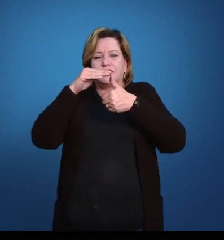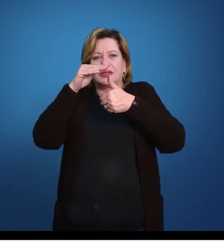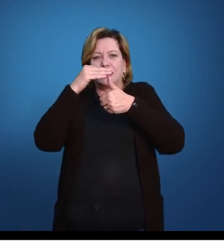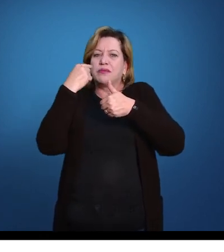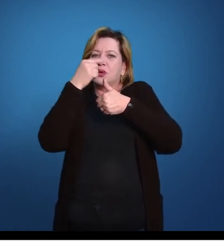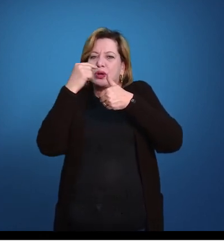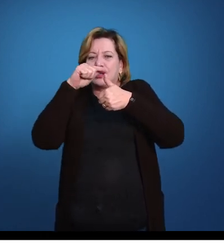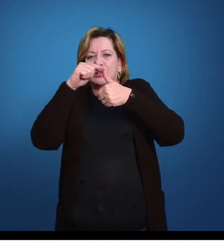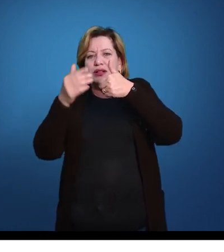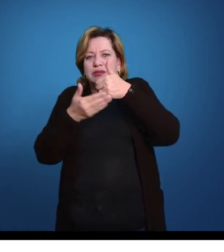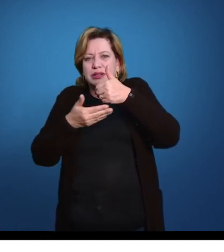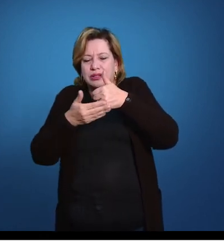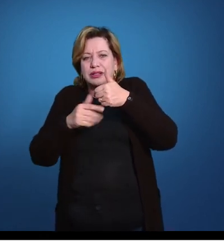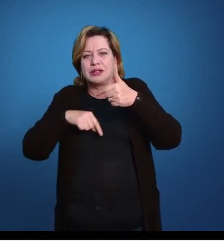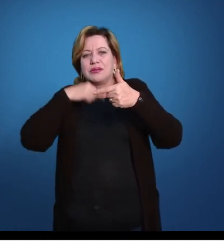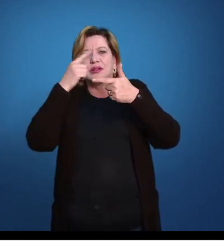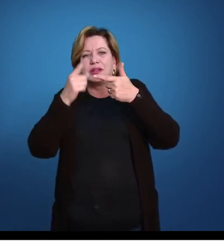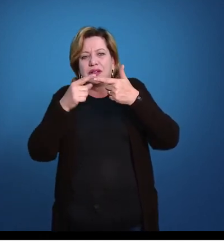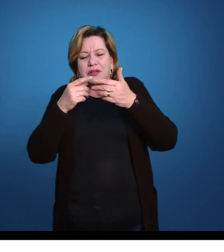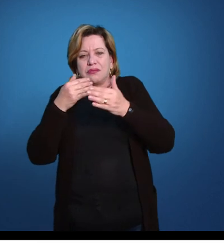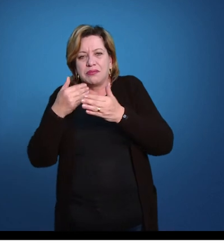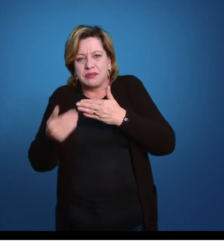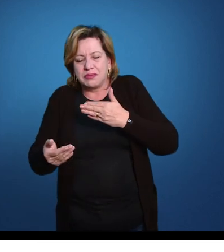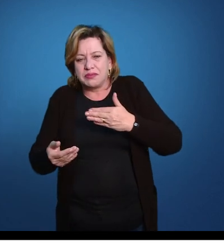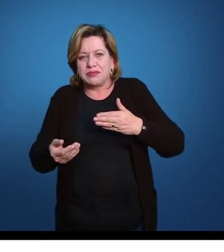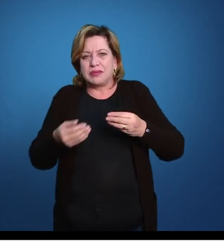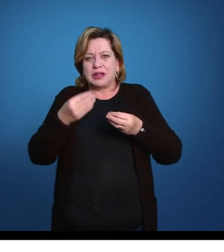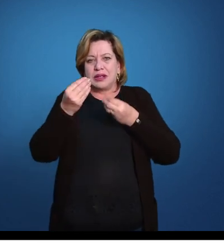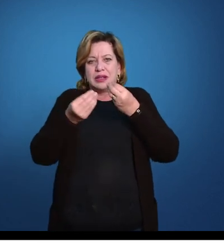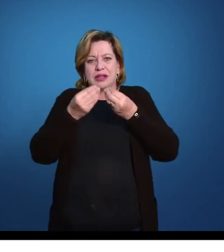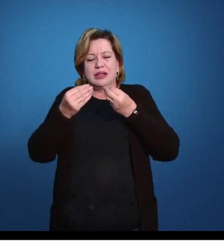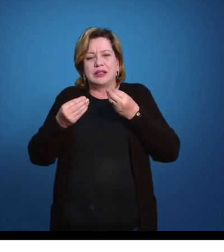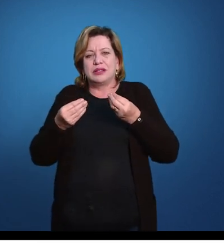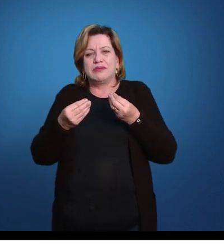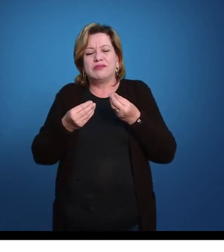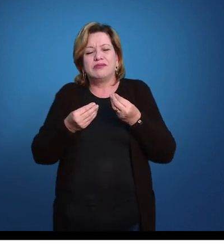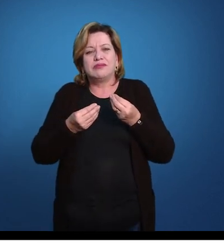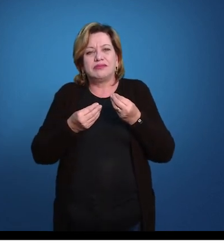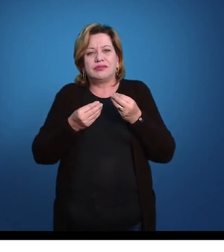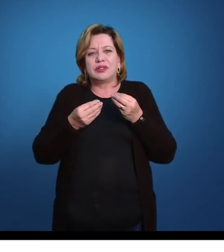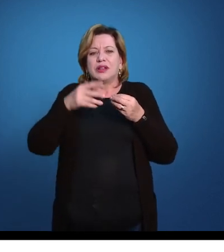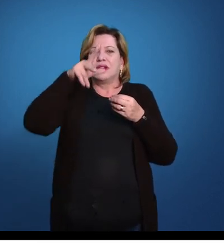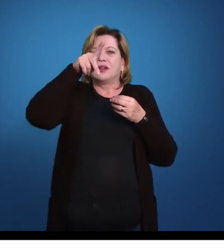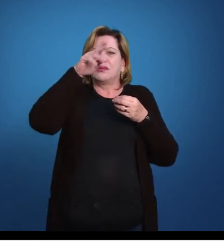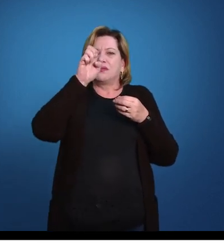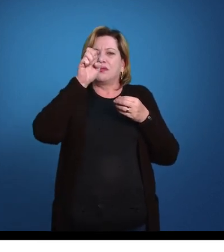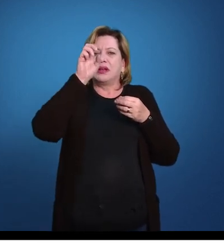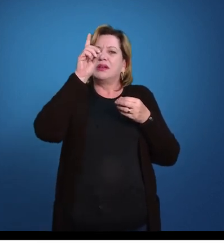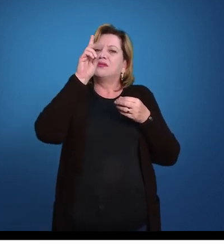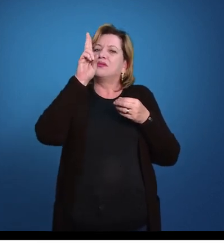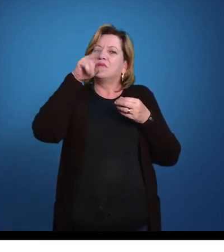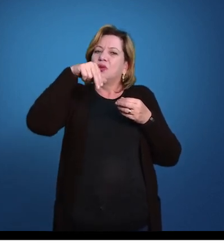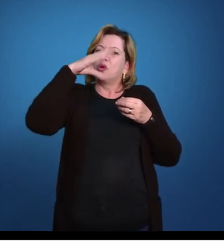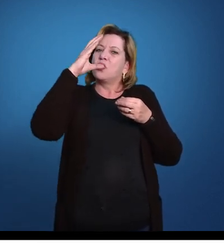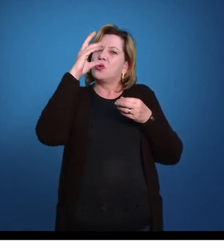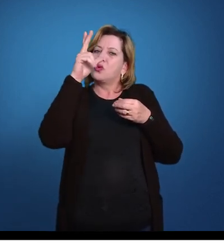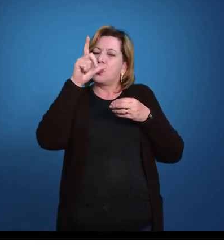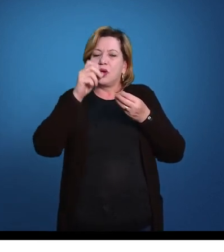Então, o próximo passo foi perder, o passo evolutivo aqui foi perder o pedúnculo e virar de boca para baixo, né, o que dá uma